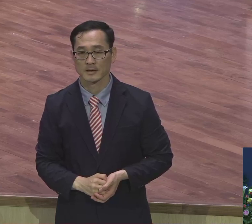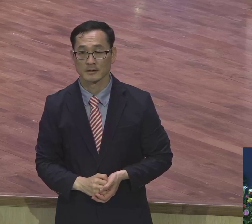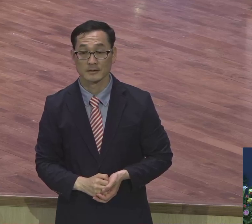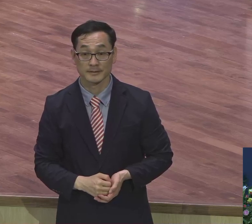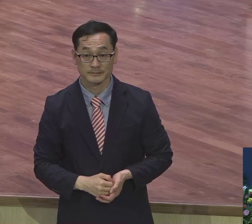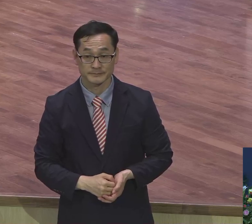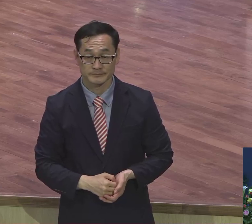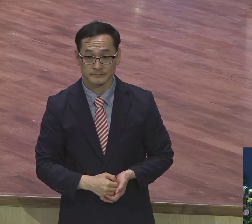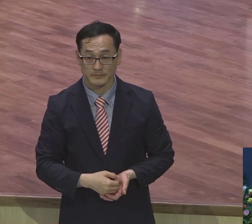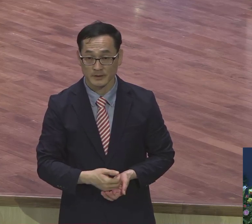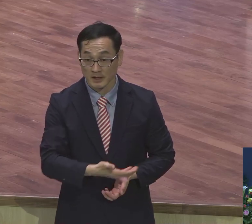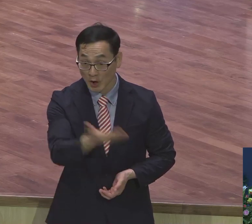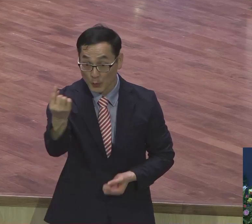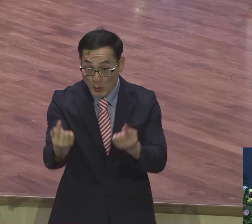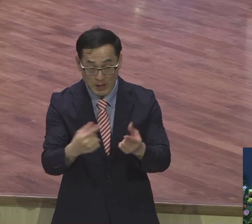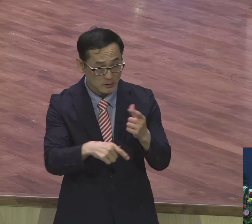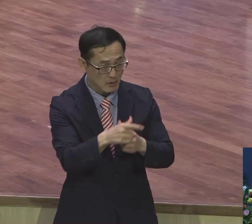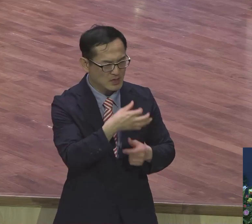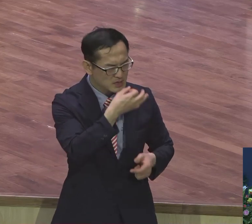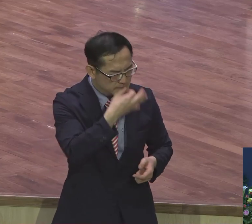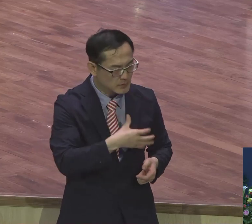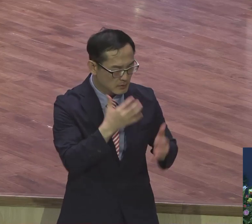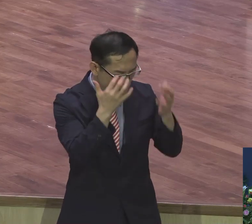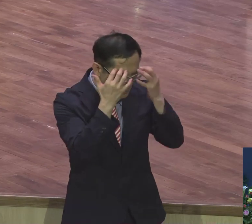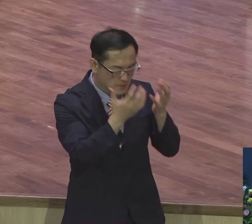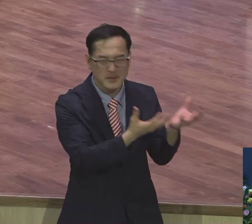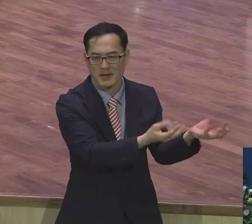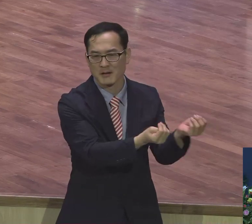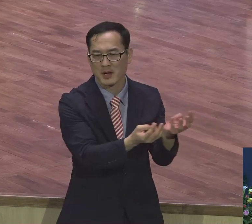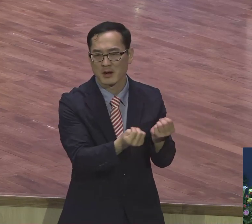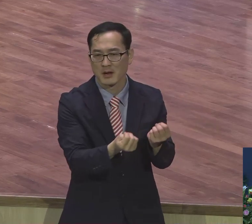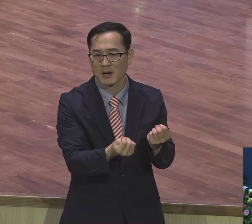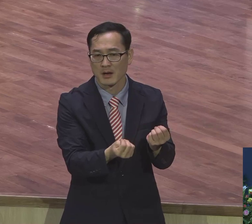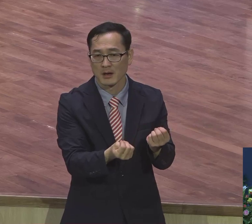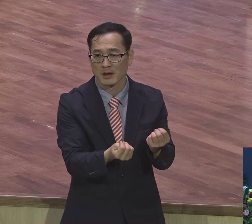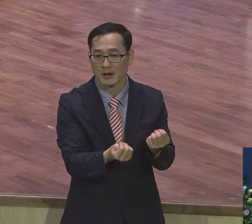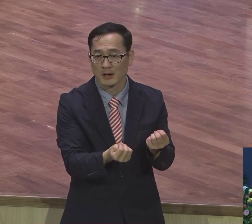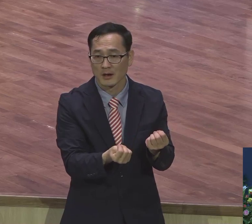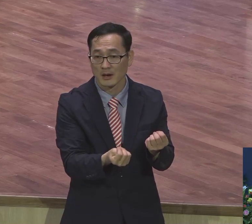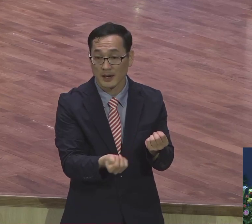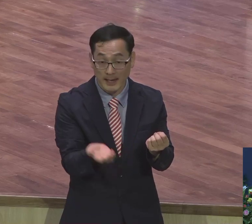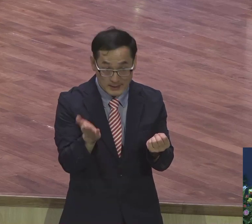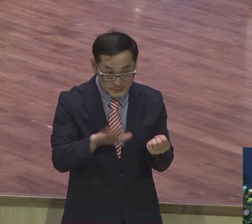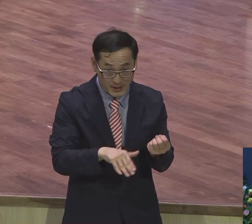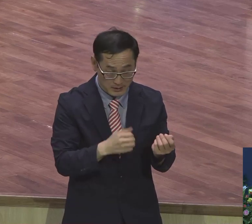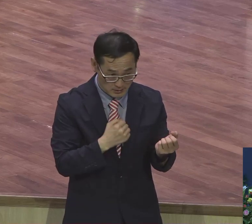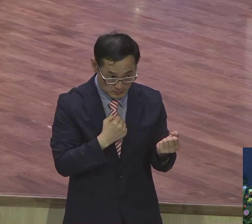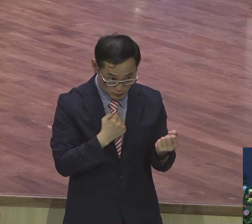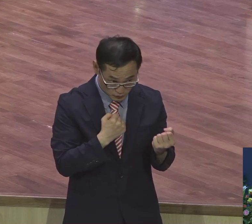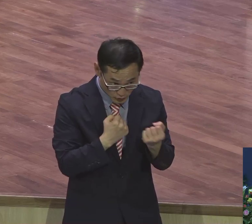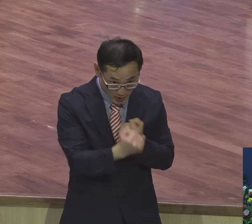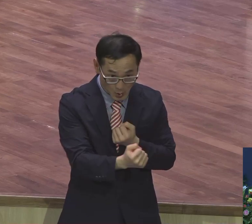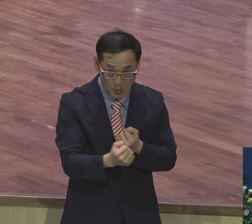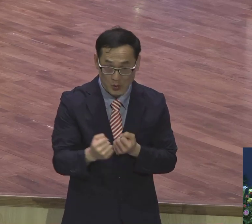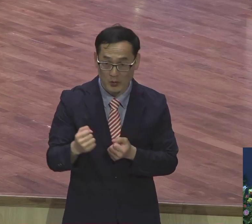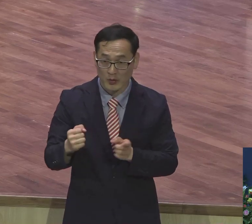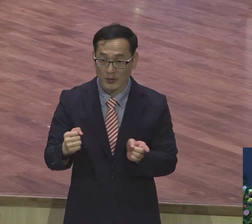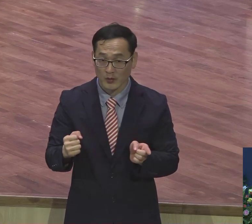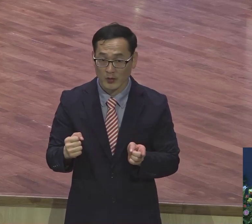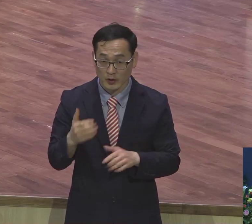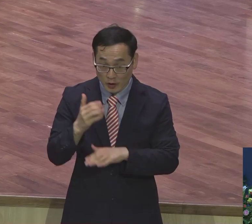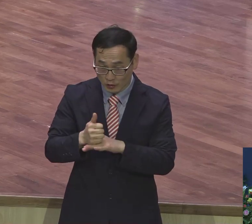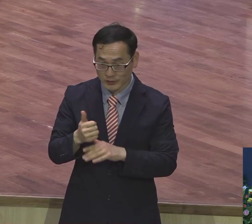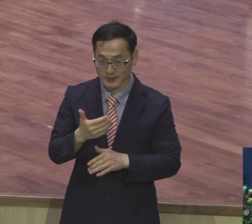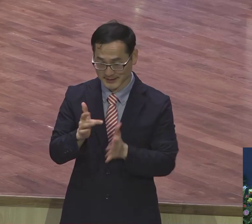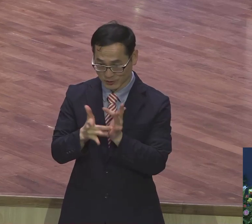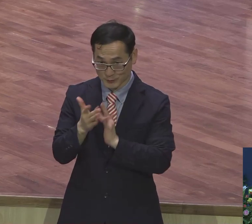훨씬 더 연락한 환경 속에 있었어요. 그런데 모두 다 극한 환경을 뛰어넘어서 하나님의 스케일을 체험한